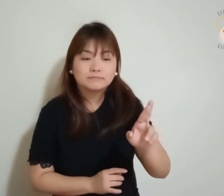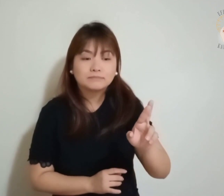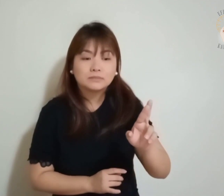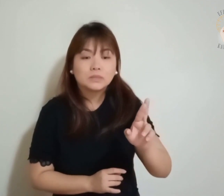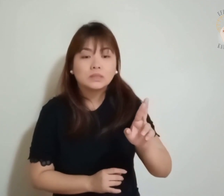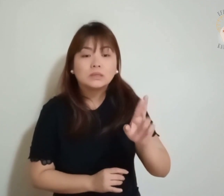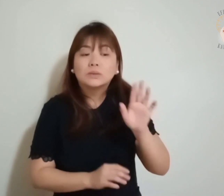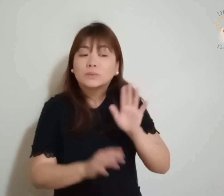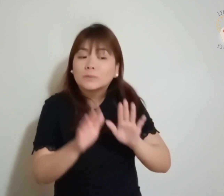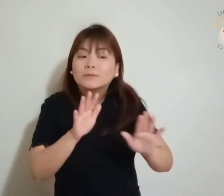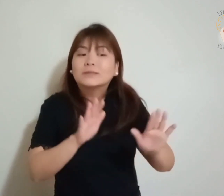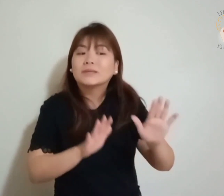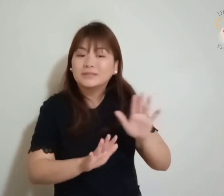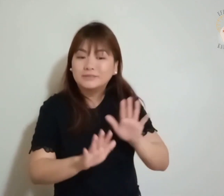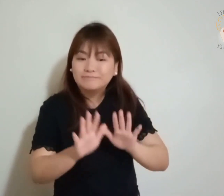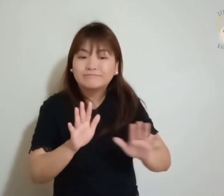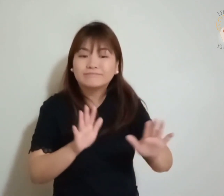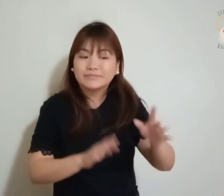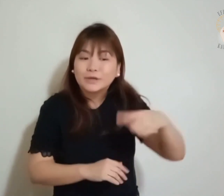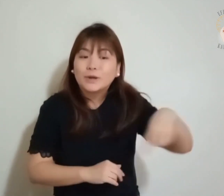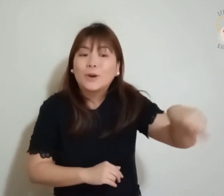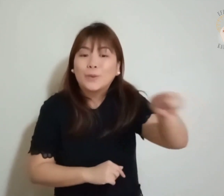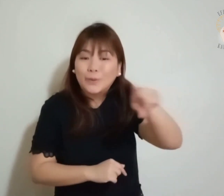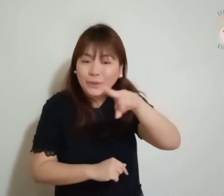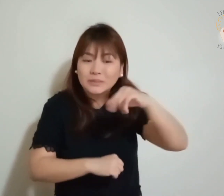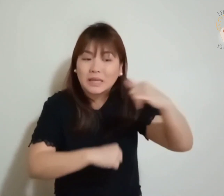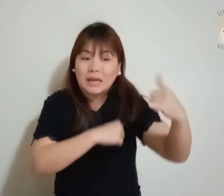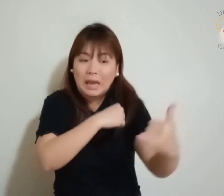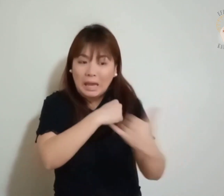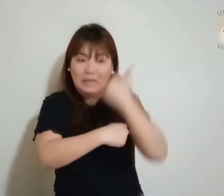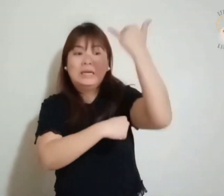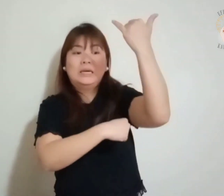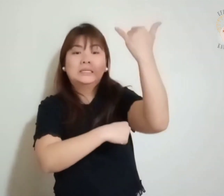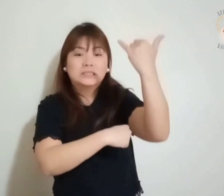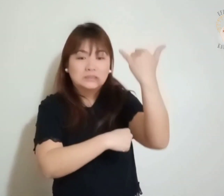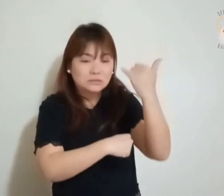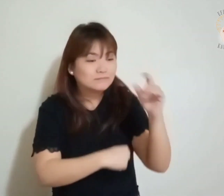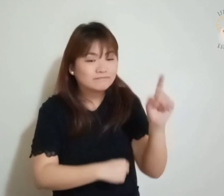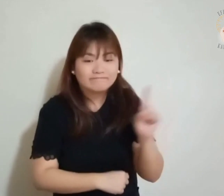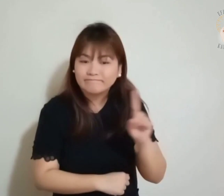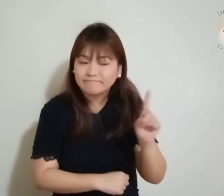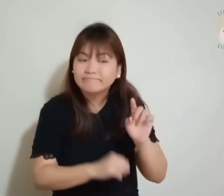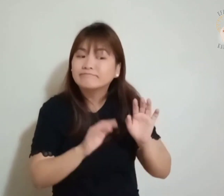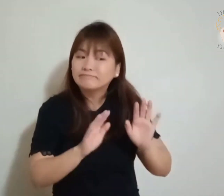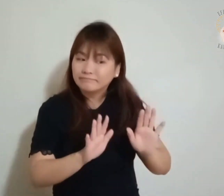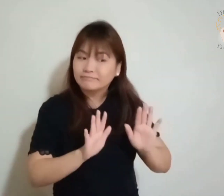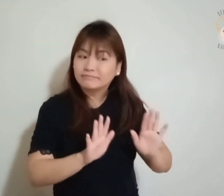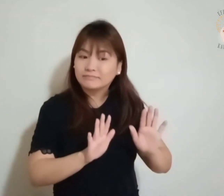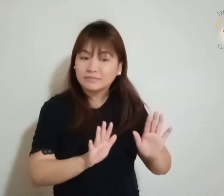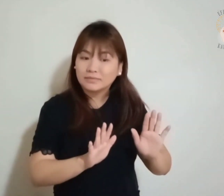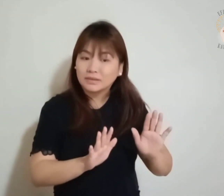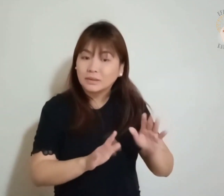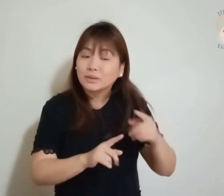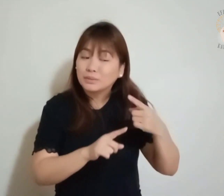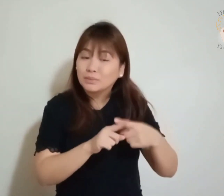Cuidado para não ser desenganados Porque muitos